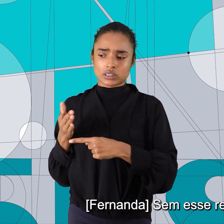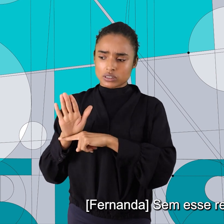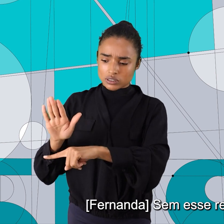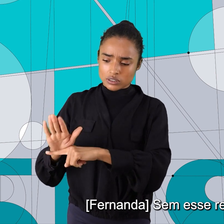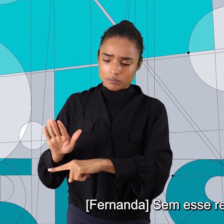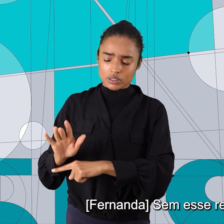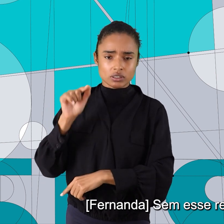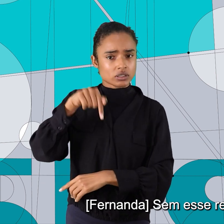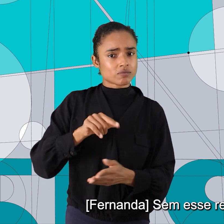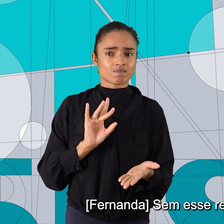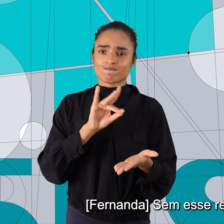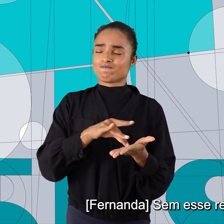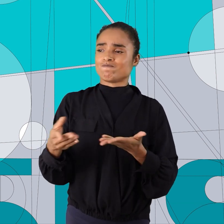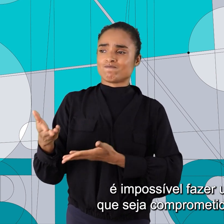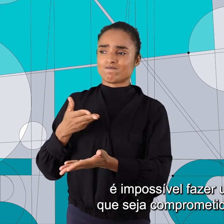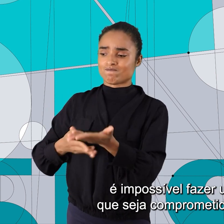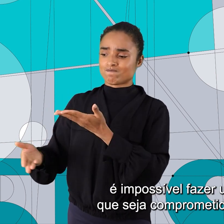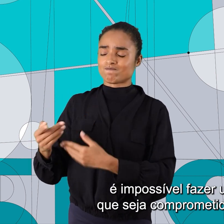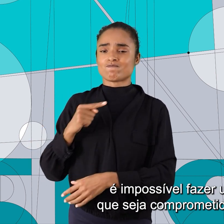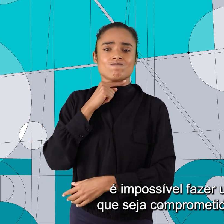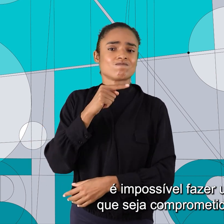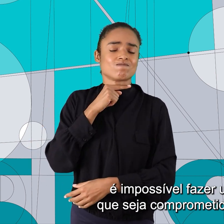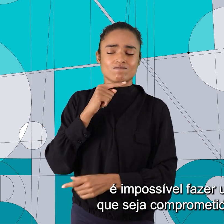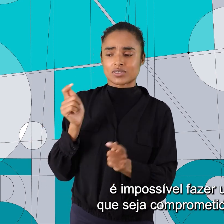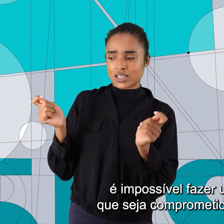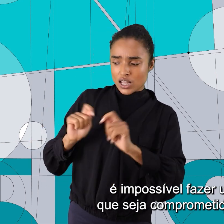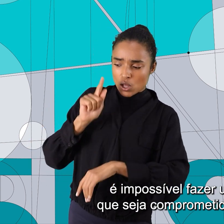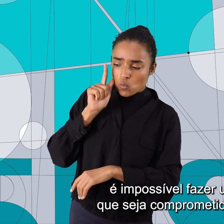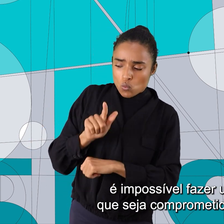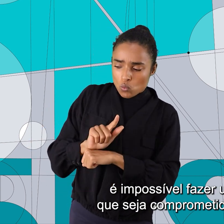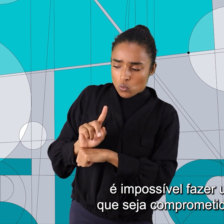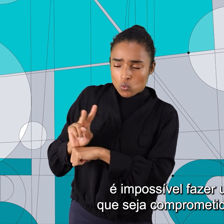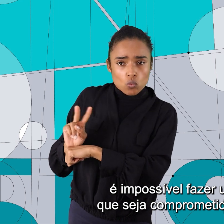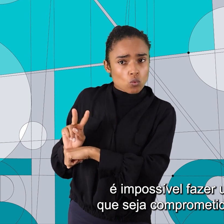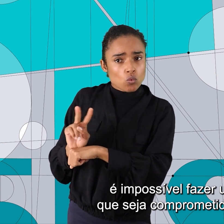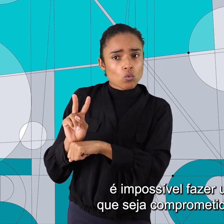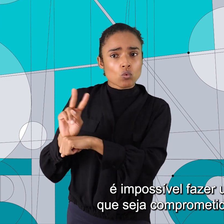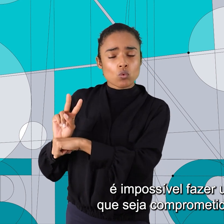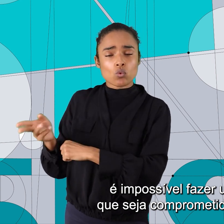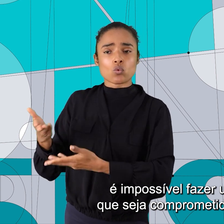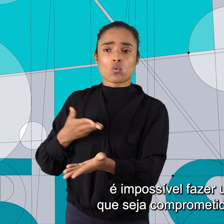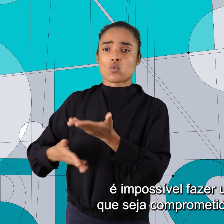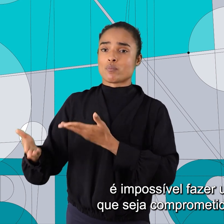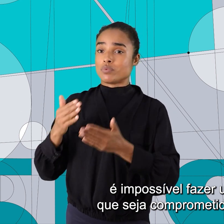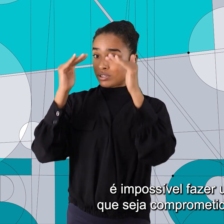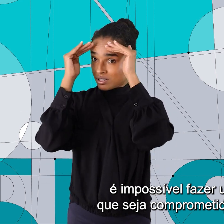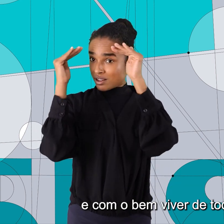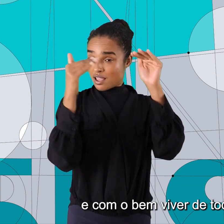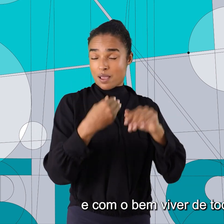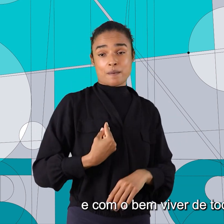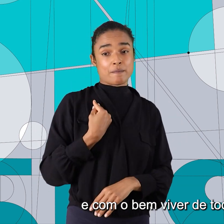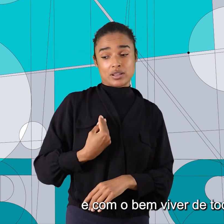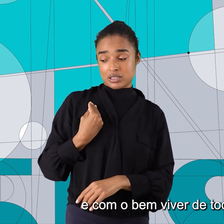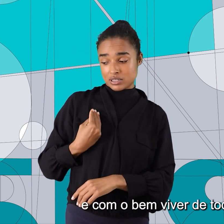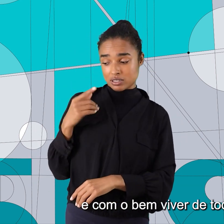Sem esse reconhecimento é impossível fazer uma gestão que seja comprometida que com a vida